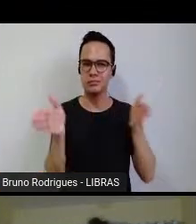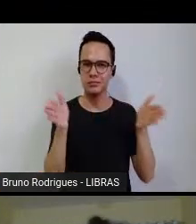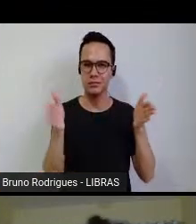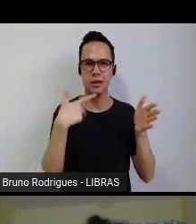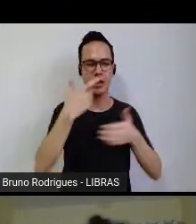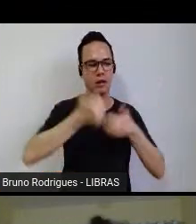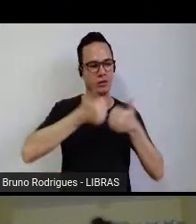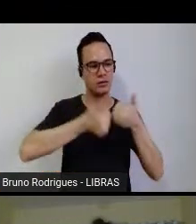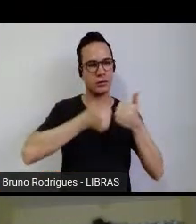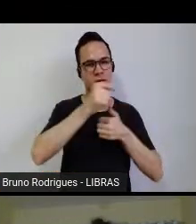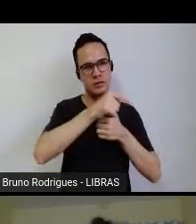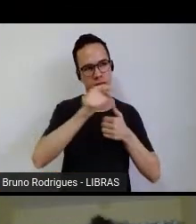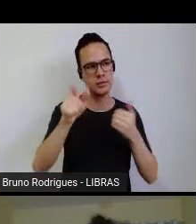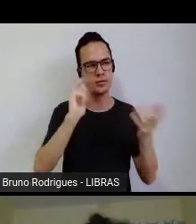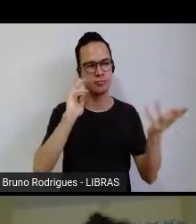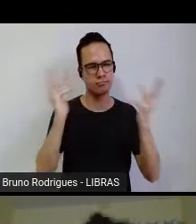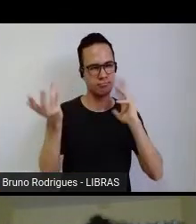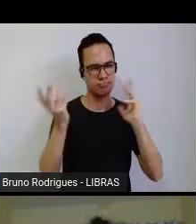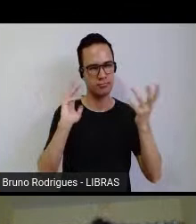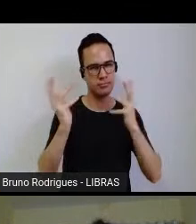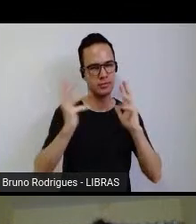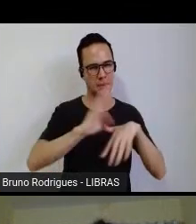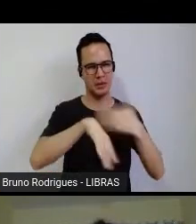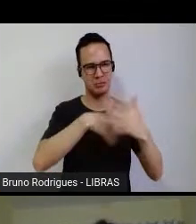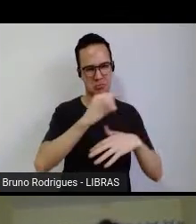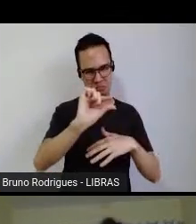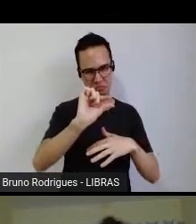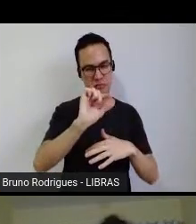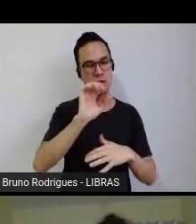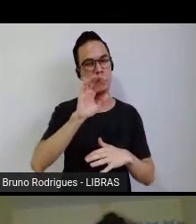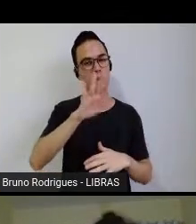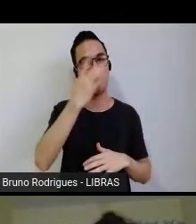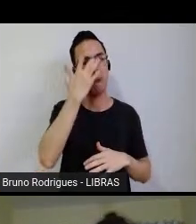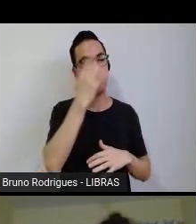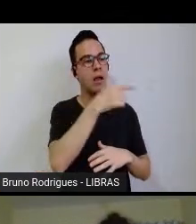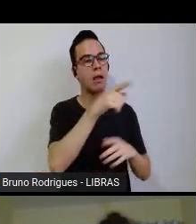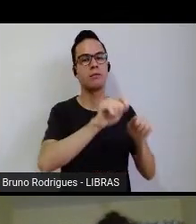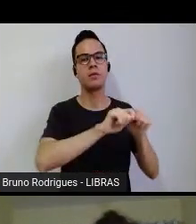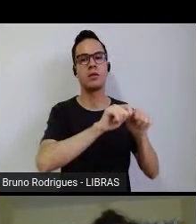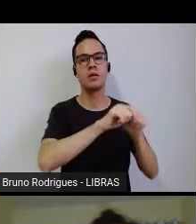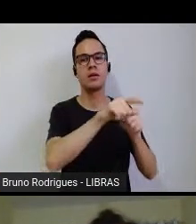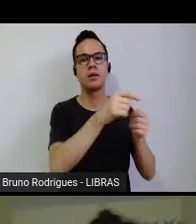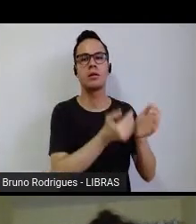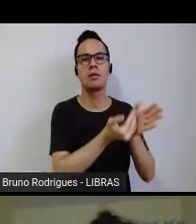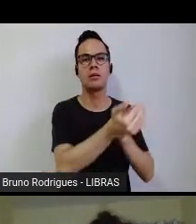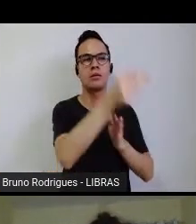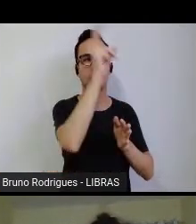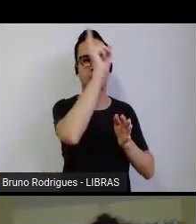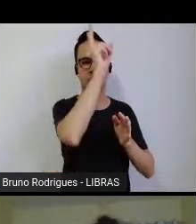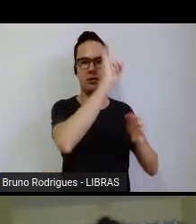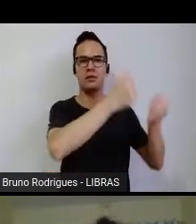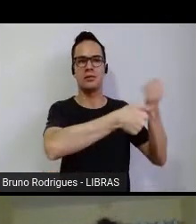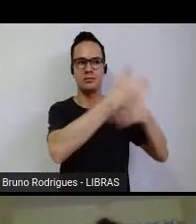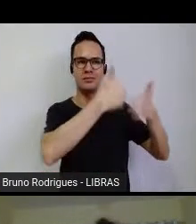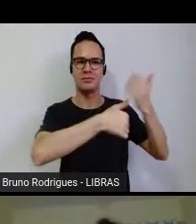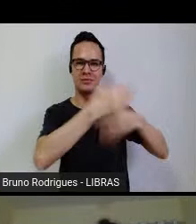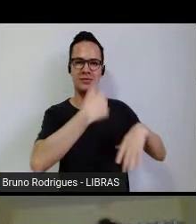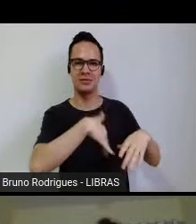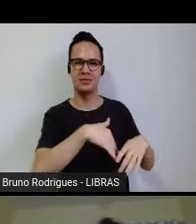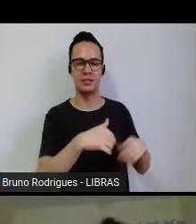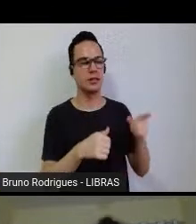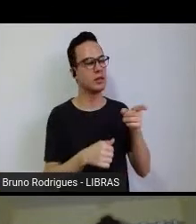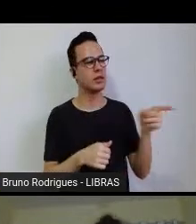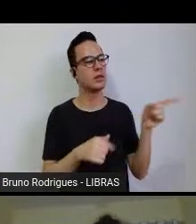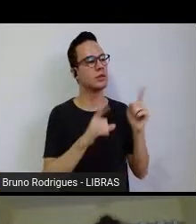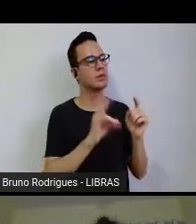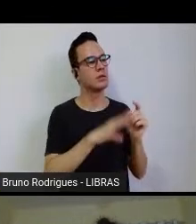futebol muito incipiente, sem muita estrutura, mas eles fizeram, eles começaram a contar essa história lá. Tudo para eles não